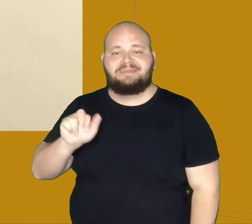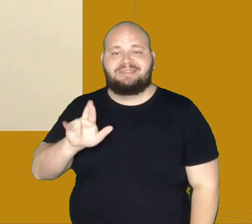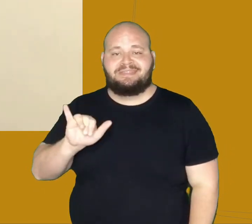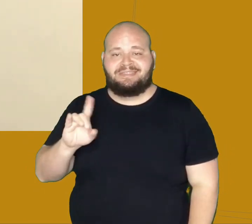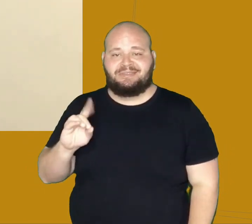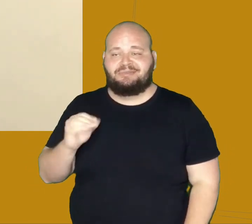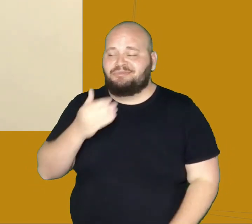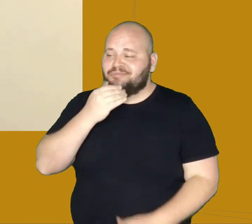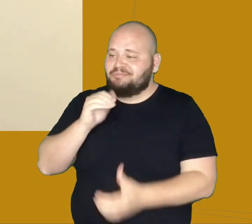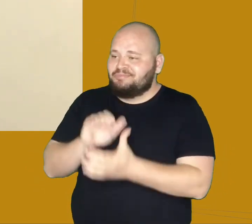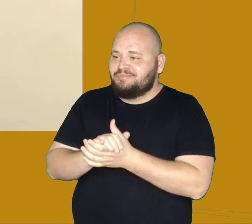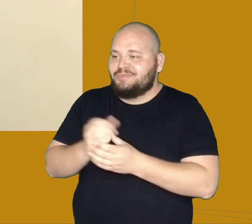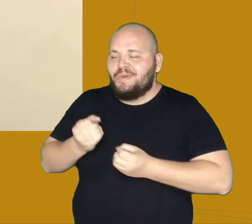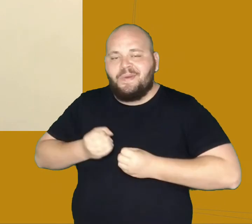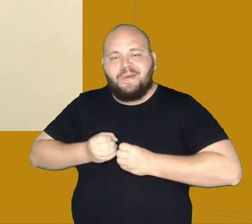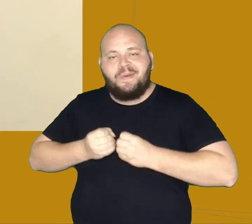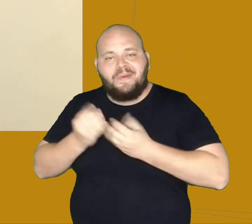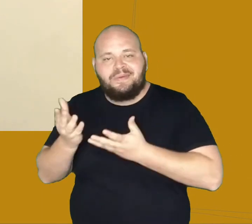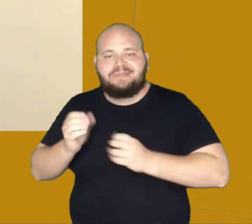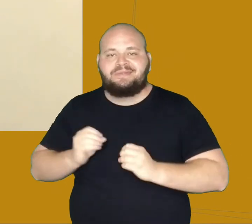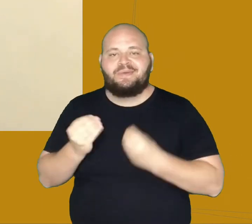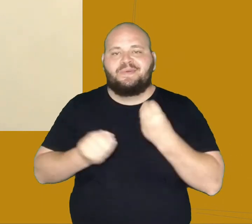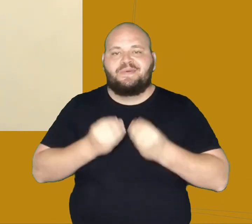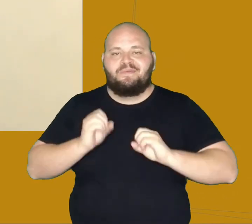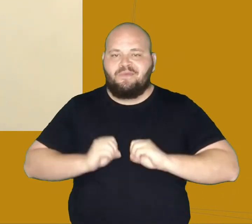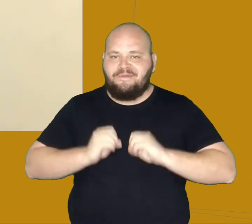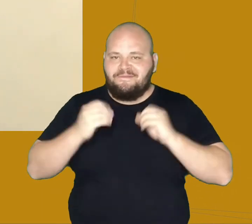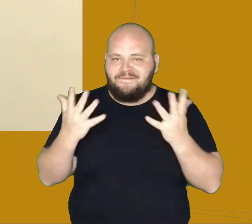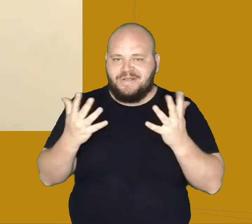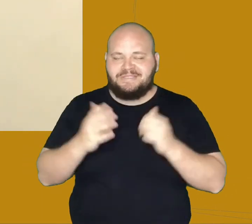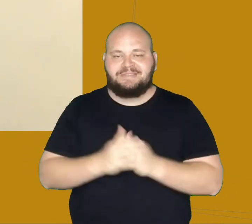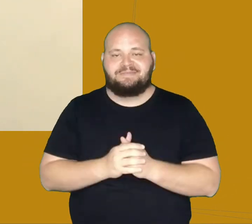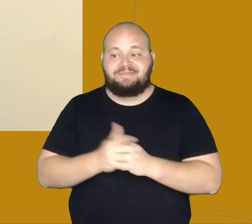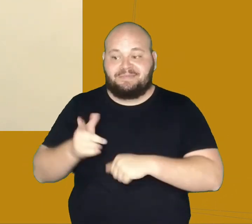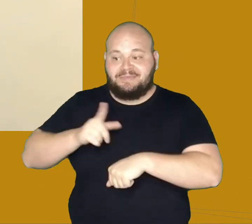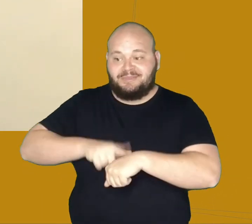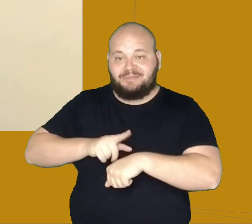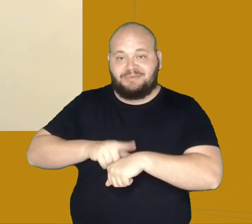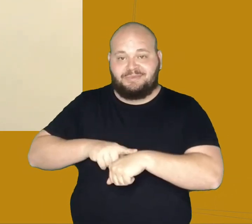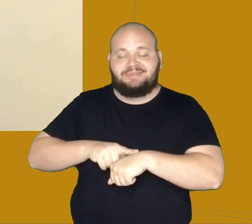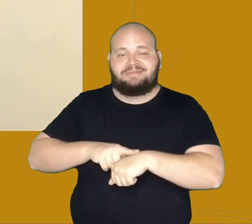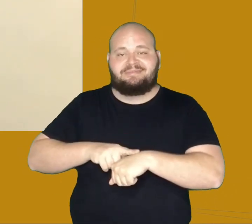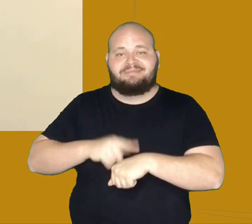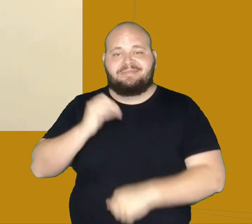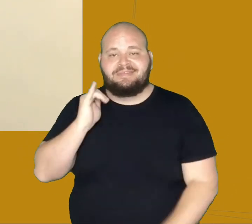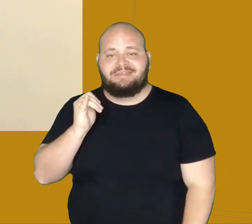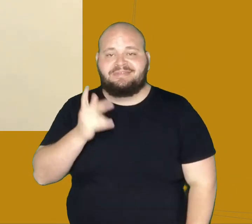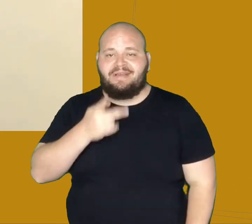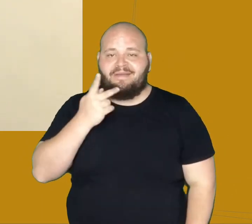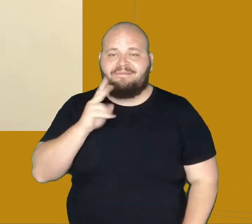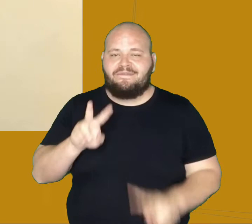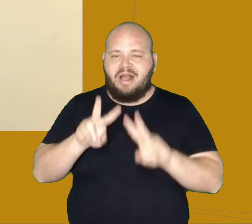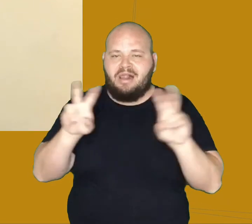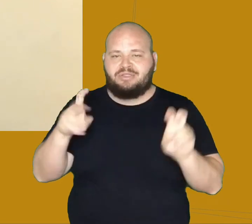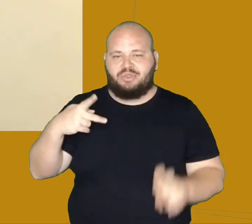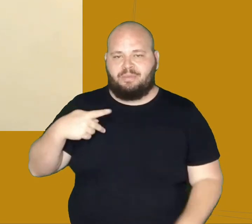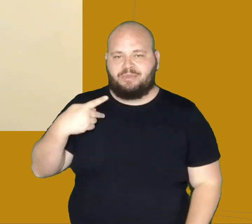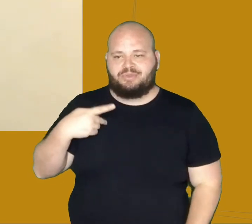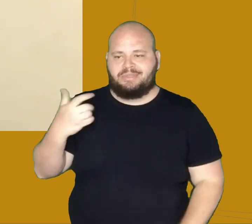Nesse instante, o narrador descreve a personagem que tem por traço principal a imprecisão. E diz, não